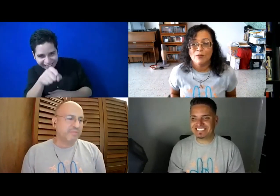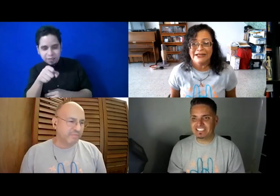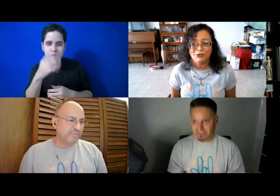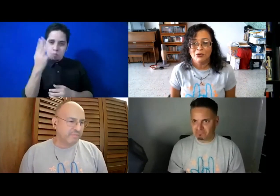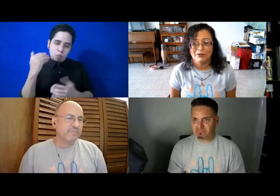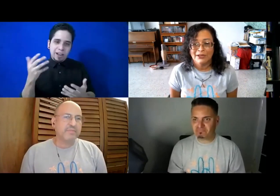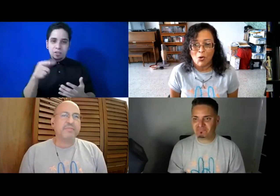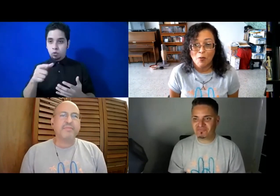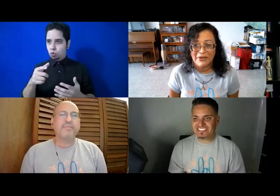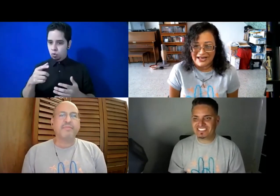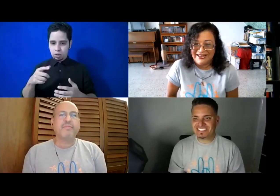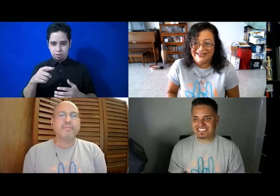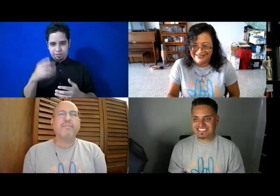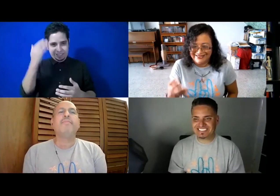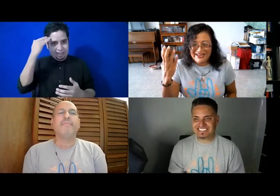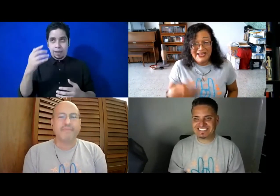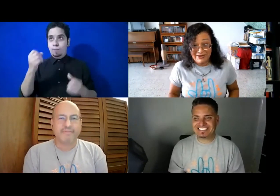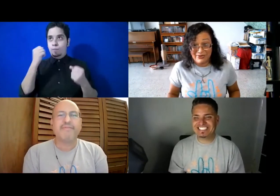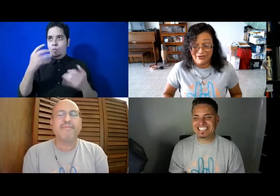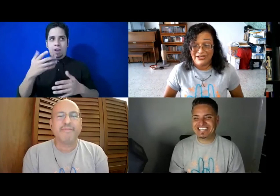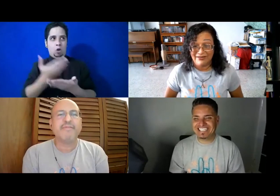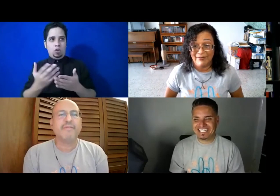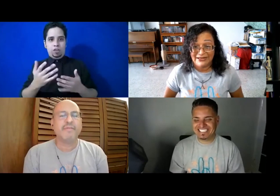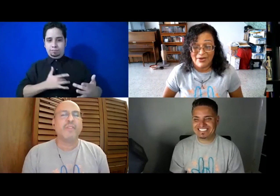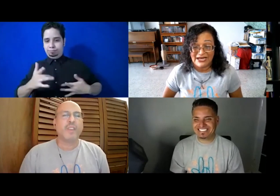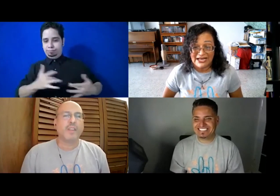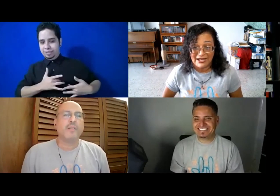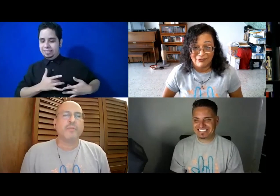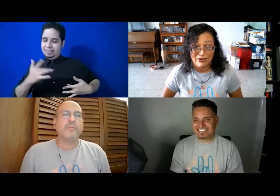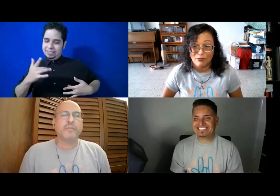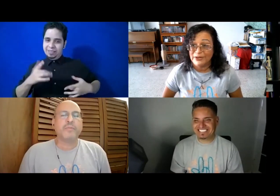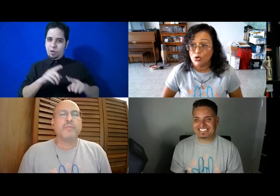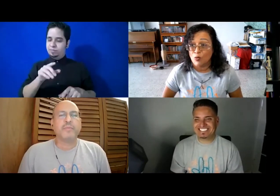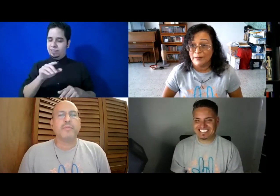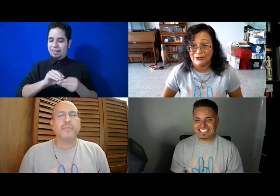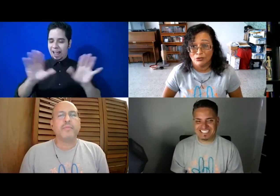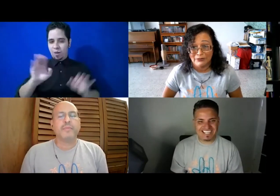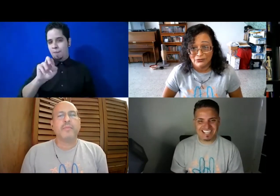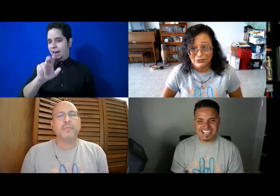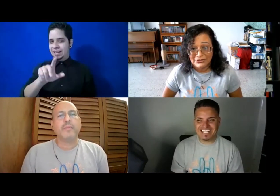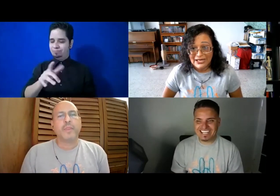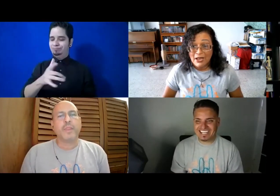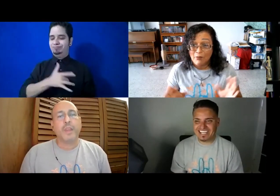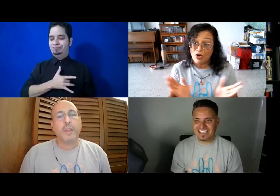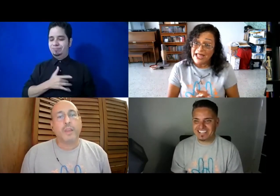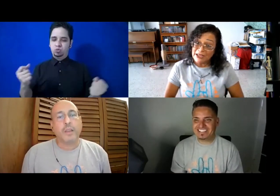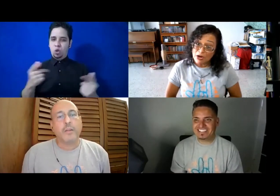momento cumbre y pues definitivamente María fue un momento cumbre para todo el mundo. Bueno, Eño,